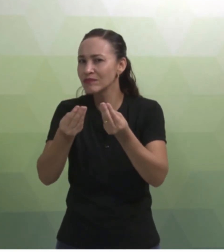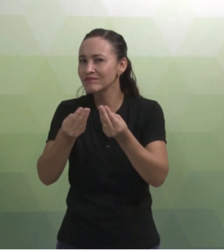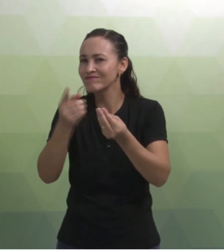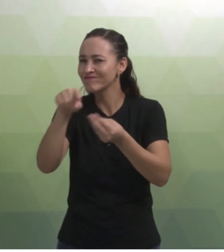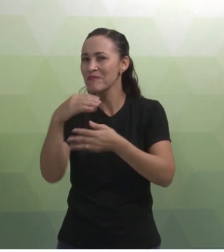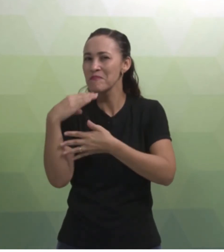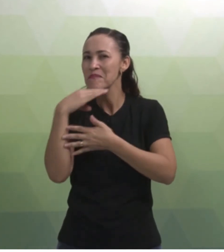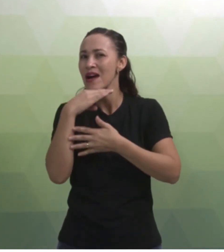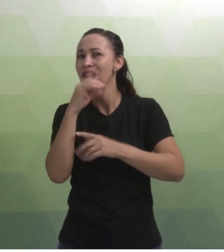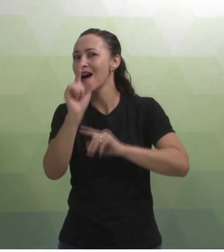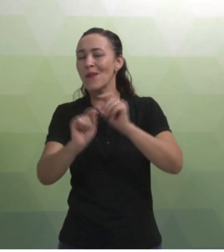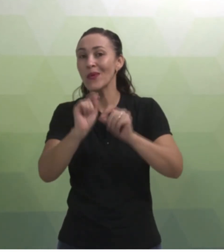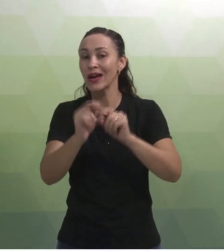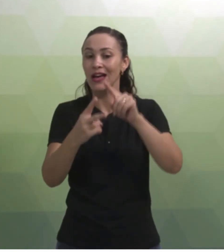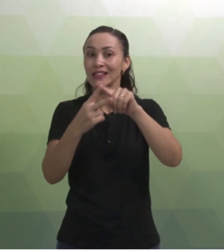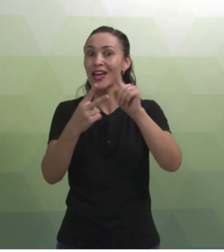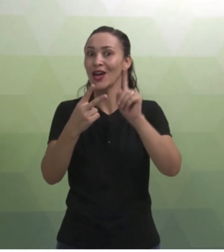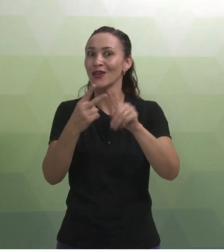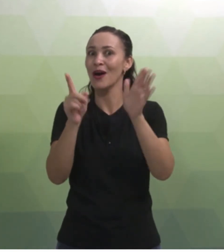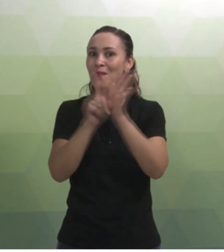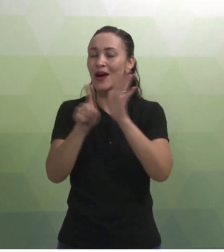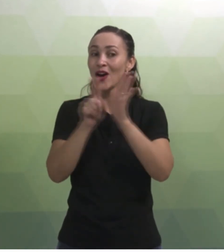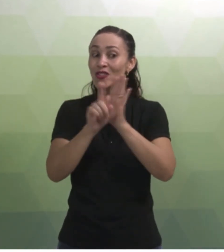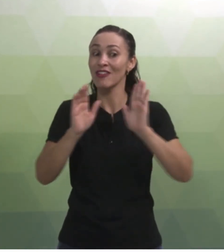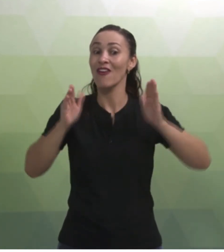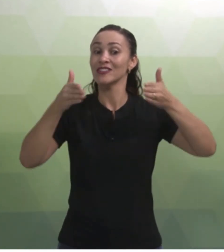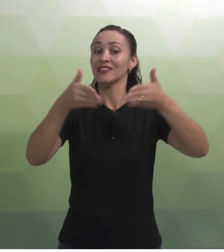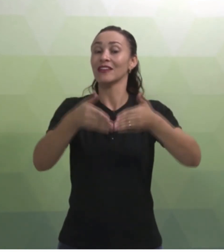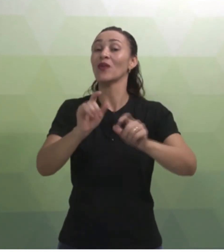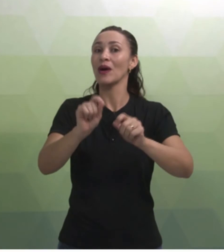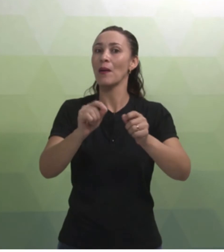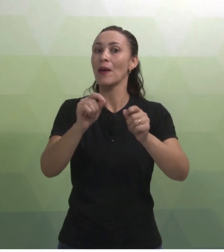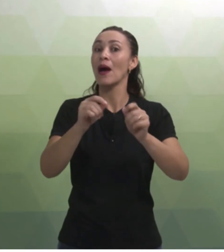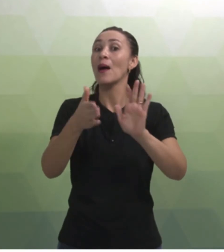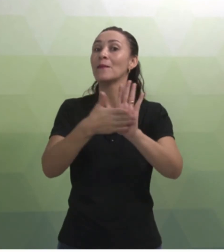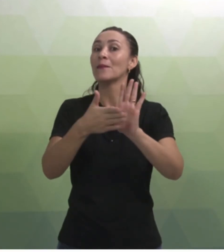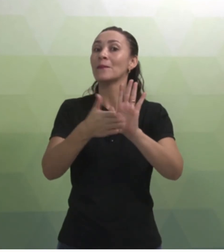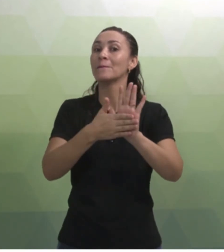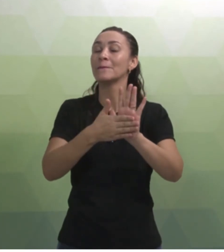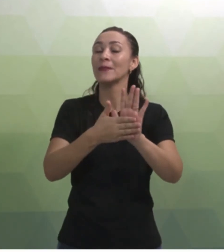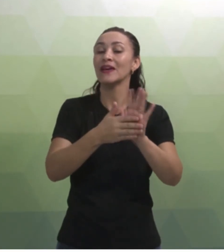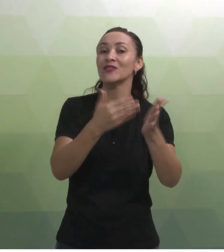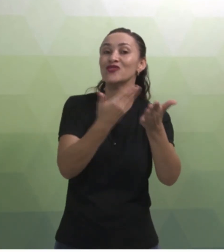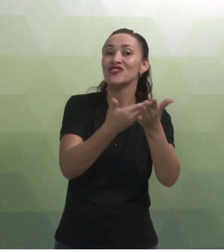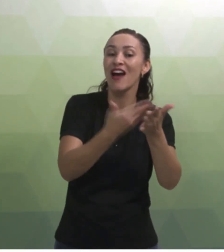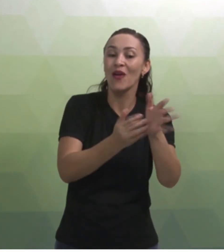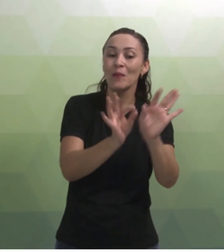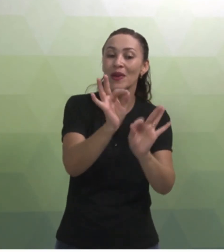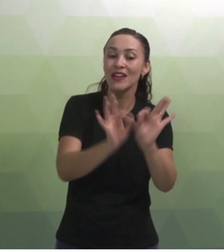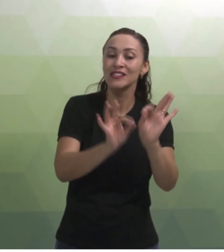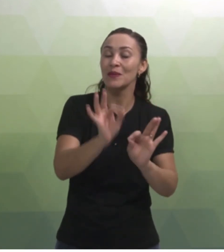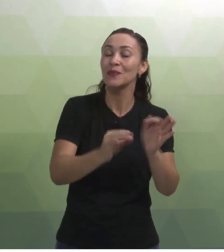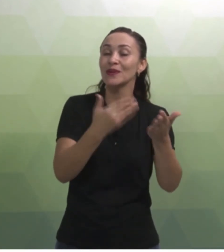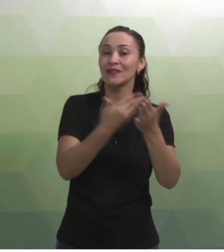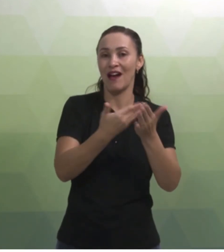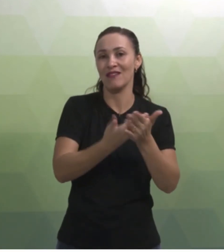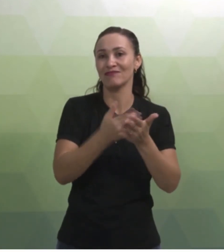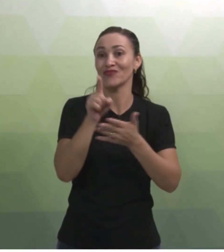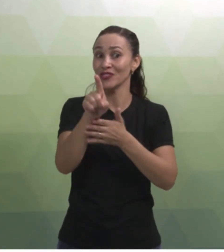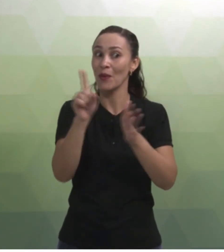Como? Percebam que aqui, essas duas perguntas estão direcionadas ao plano de aula, ao planejamento.